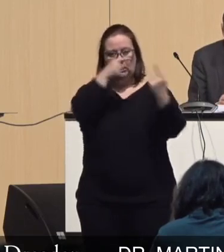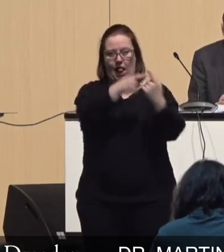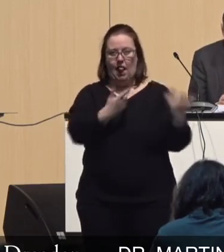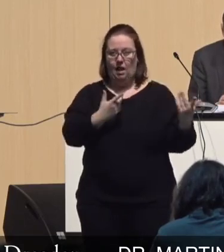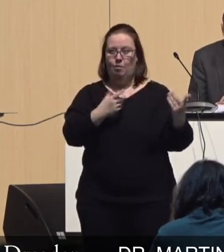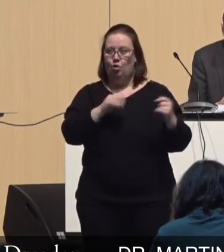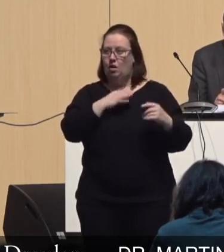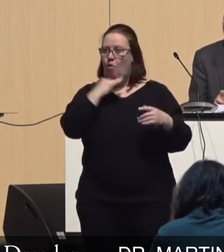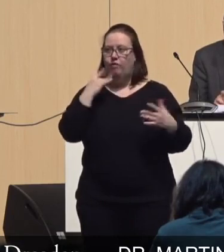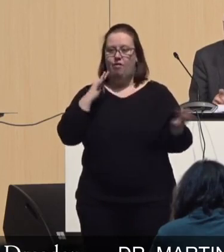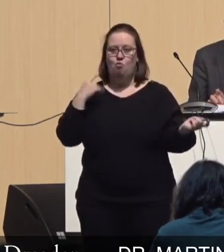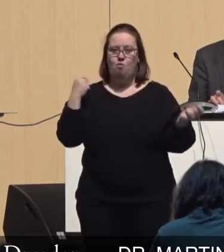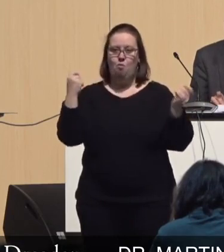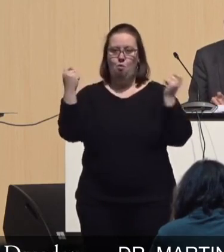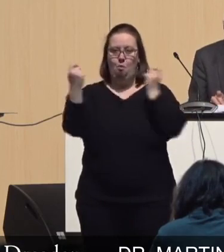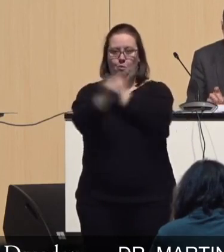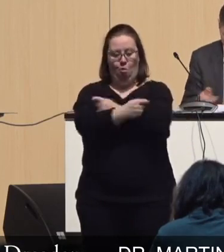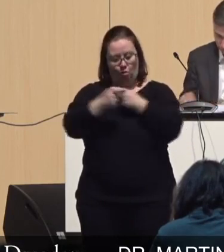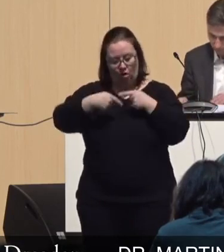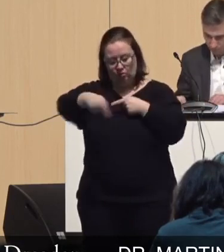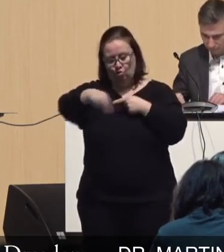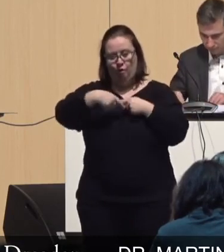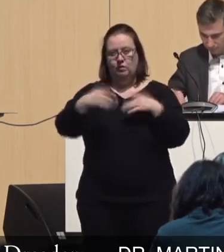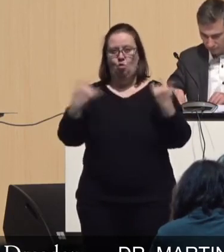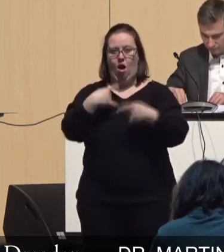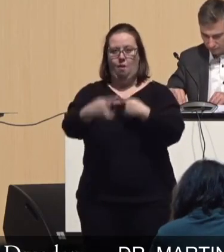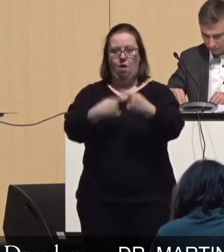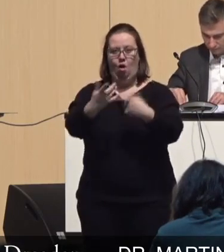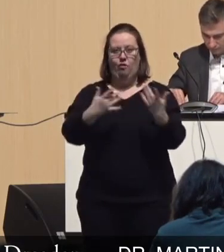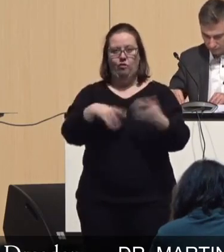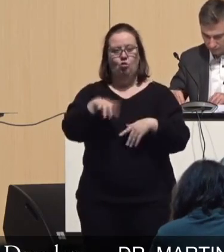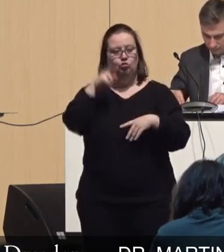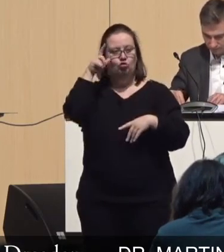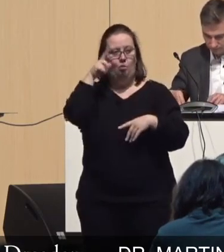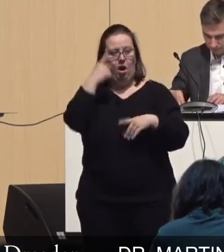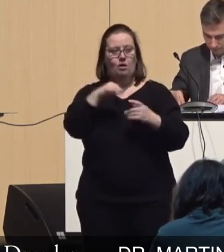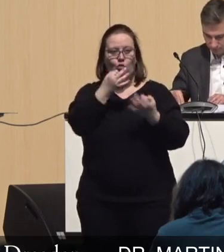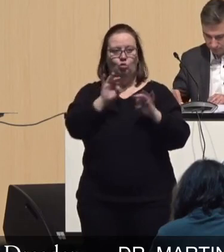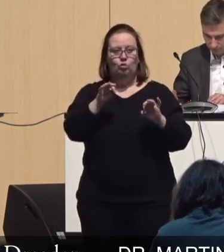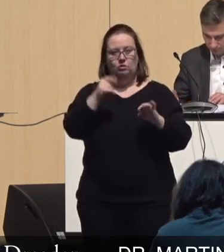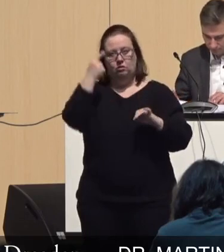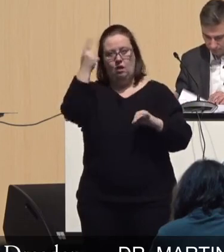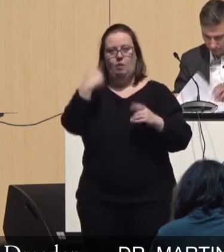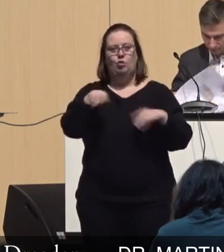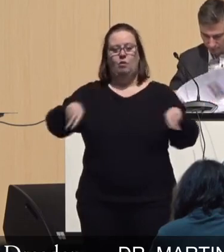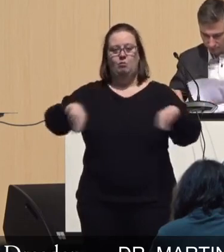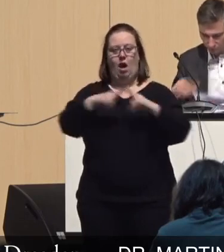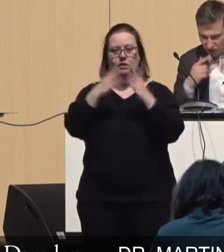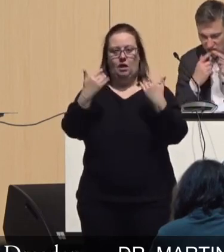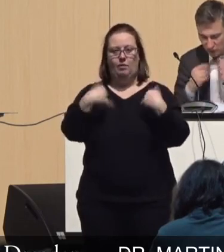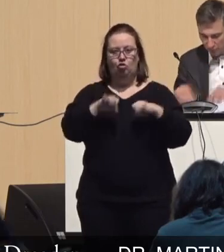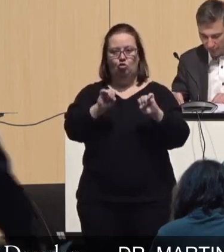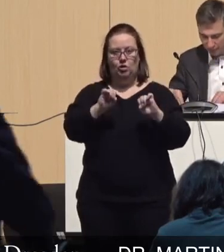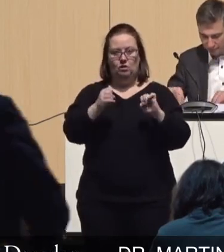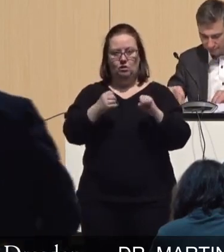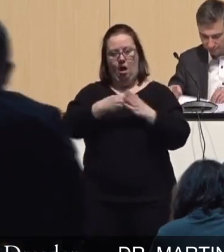ganz andere Zeiten geben und Joe Biden ist auch ein gutes Stichwort mit Pariser Klimaschutzabkommen, dem